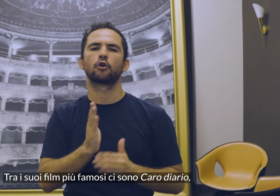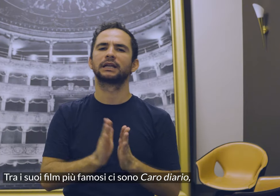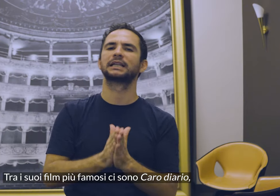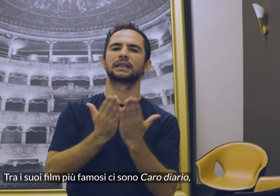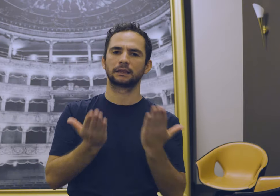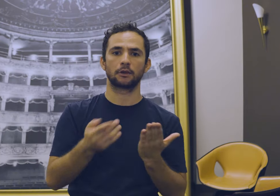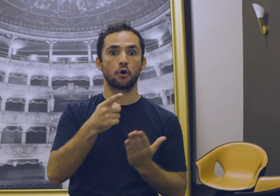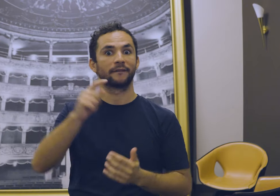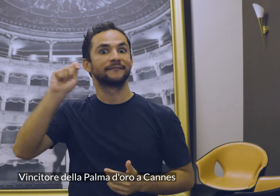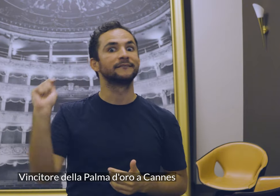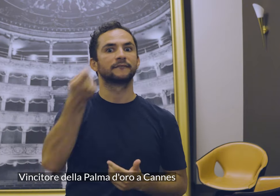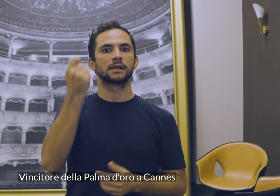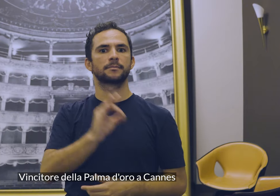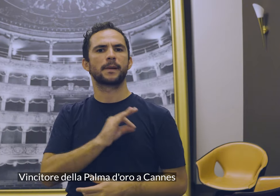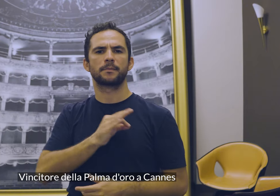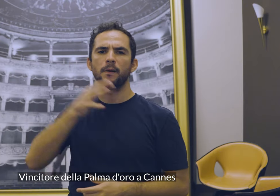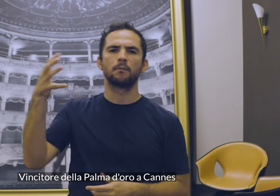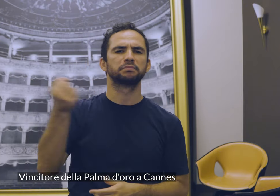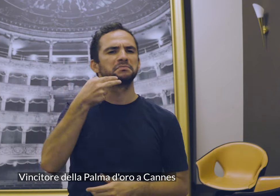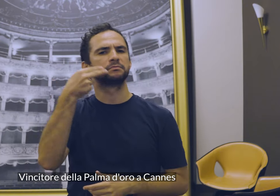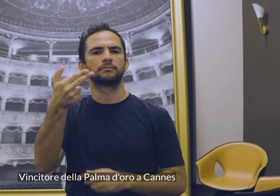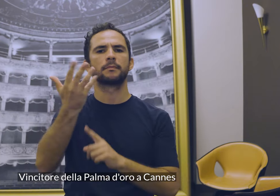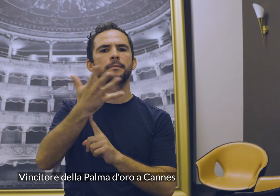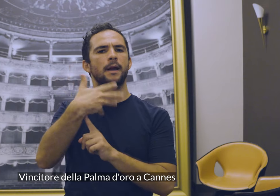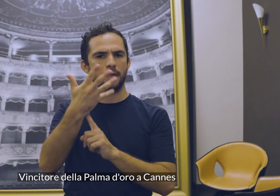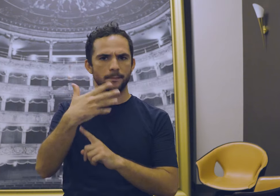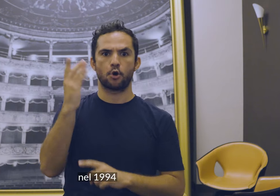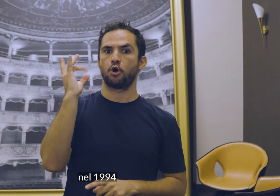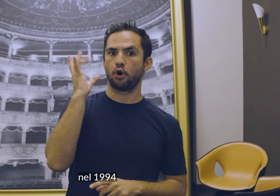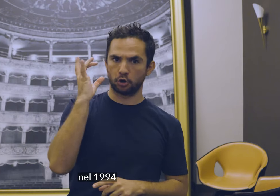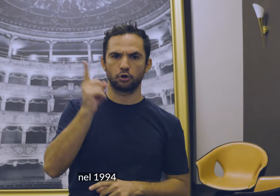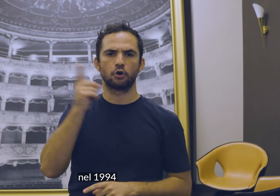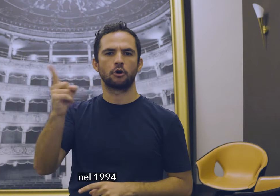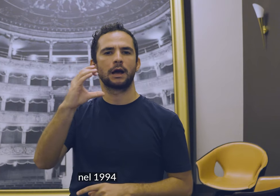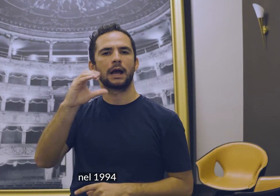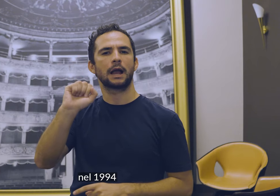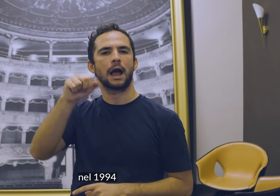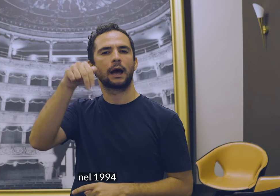Diario, vincitore della Palma d'Oro a Cannes nel 1994